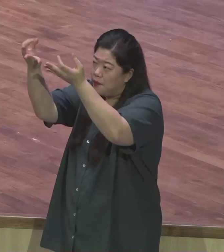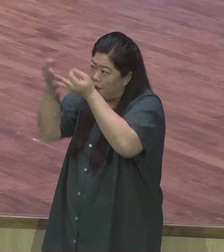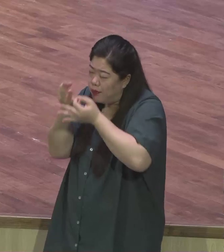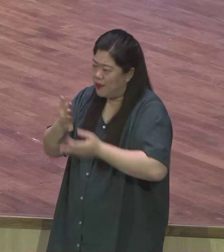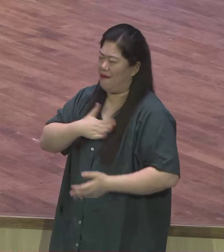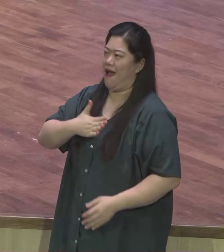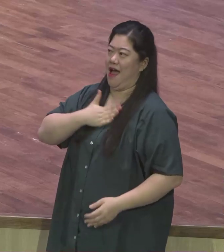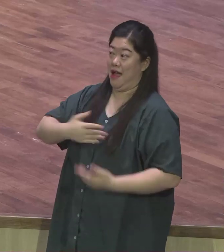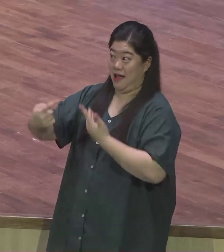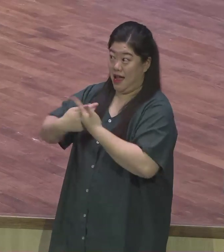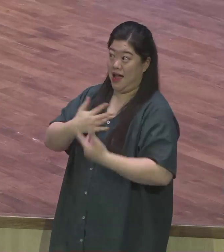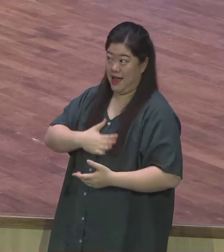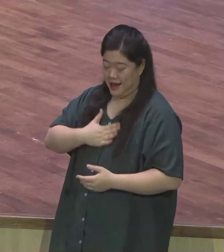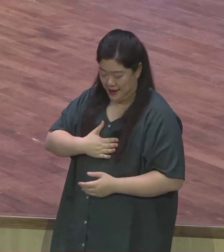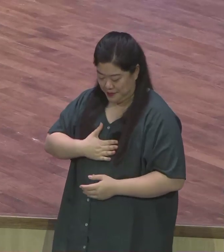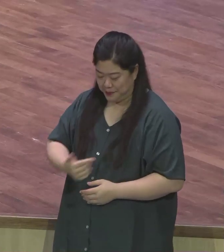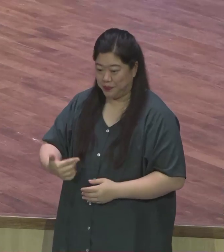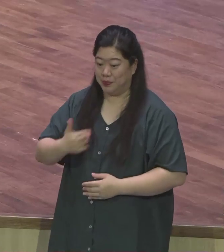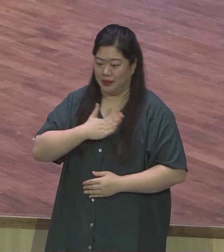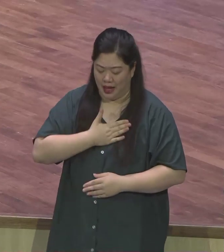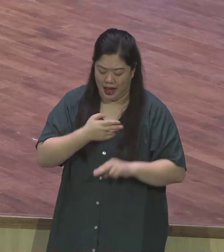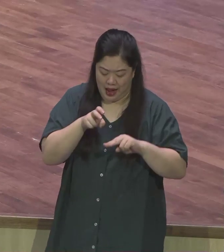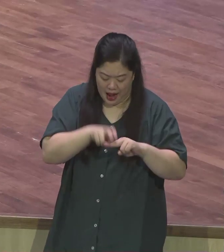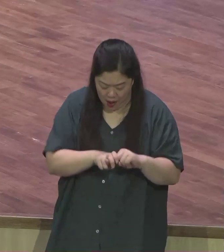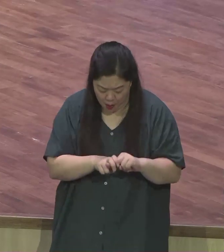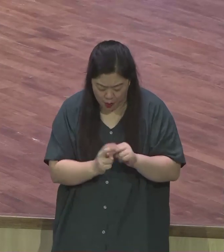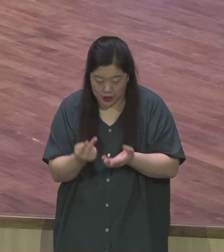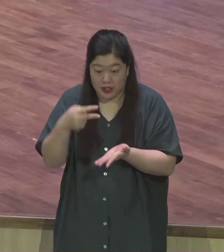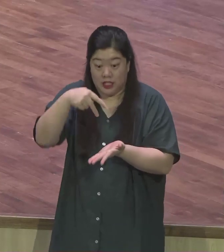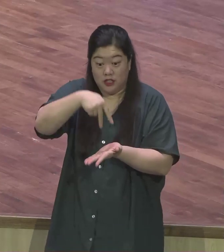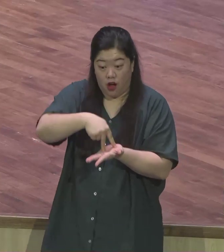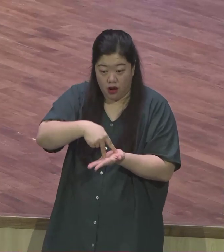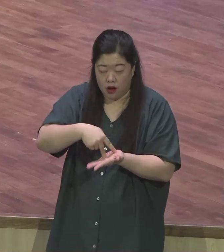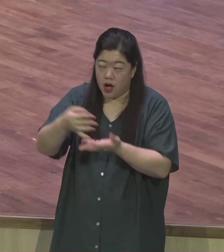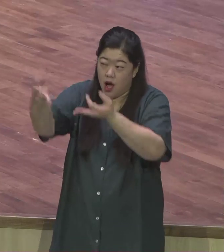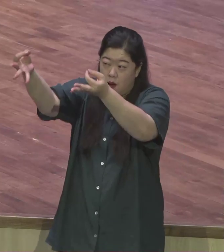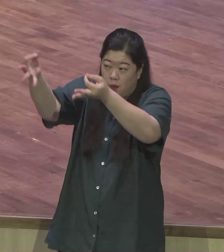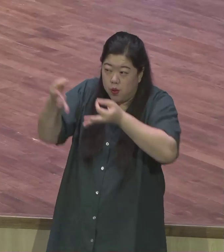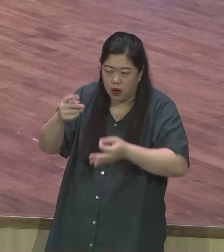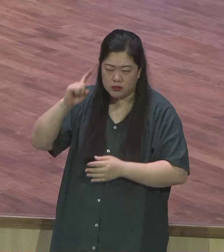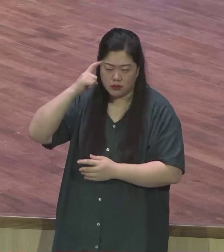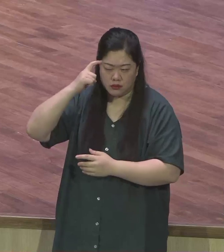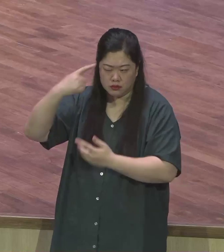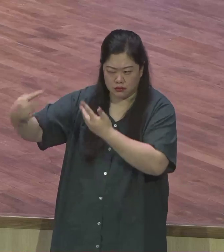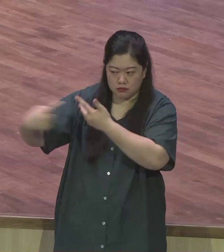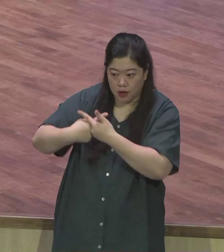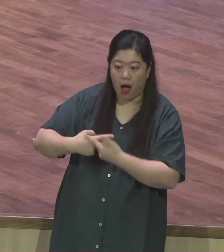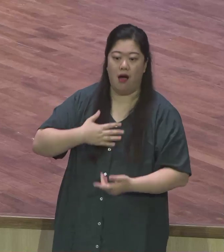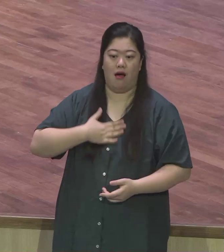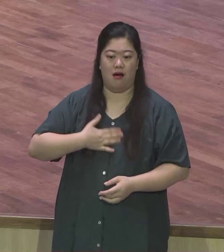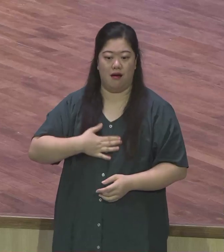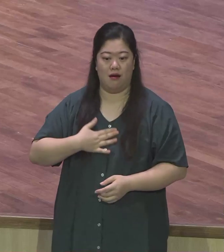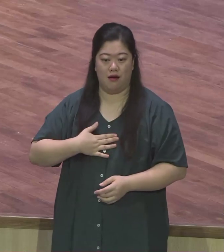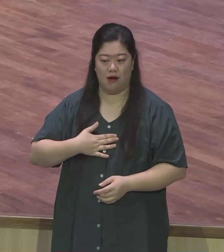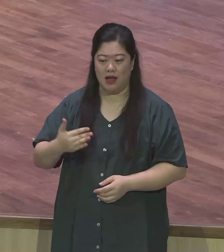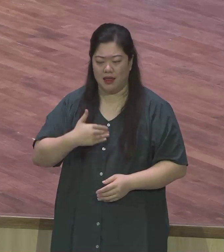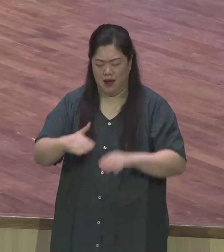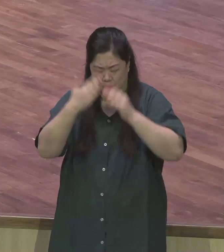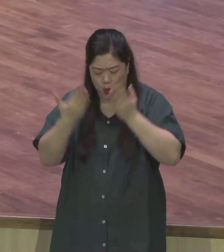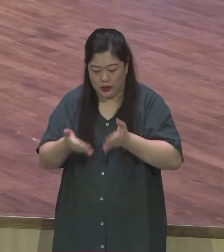주께서 내가 안고 일어서면 아시고 멀리서도 나의 생각을 밝히하시오며 나의 모든 길과 내가 눕는